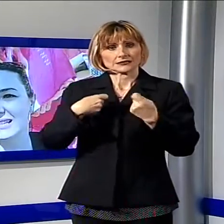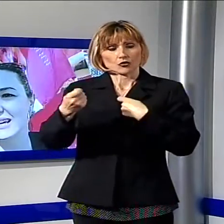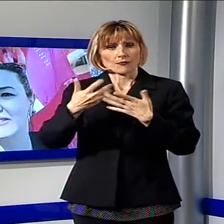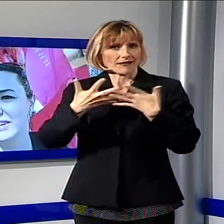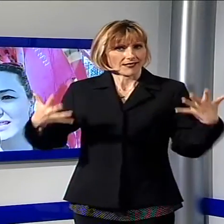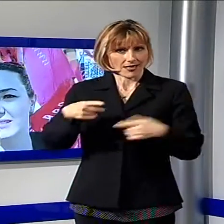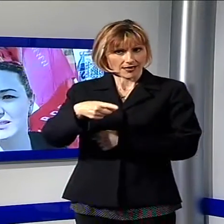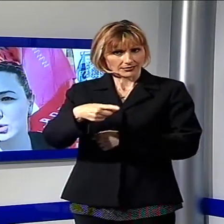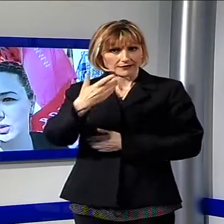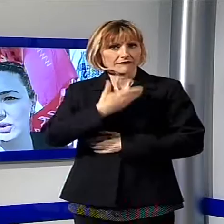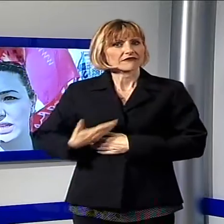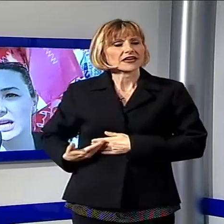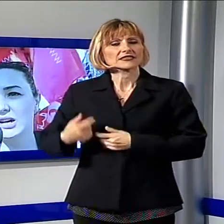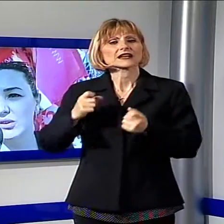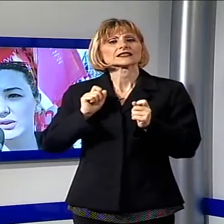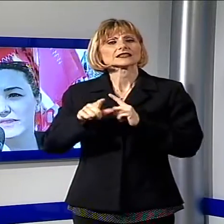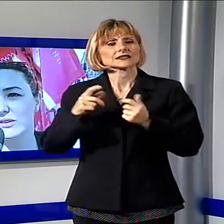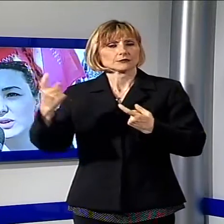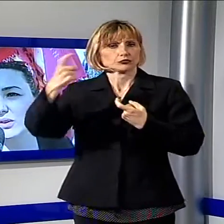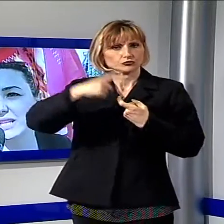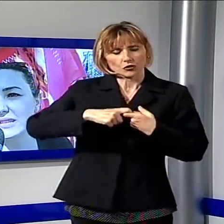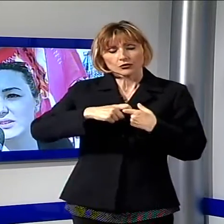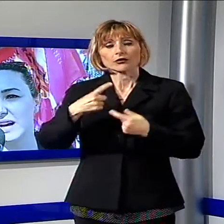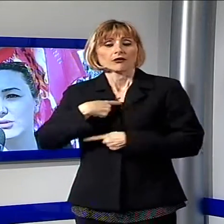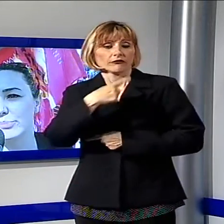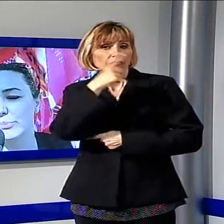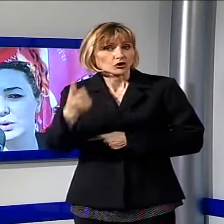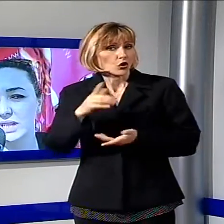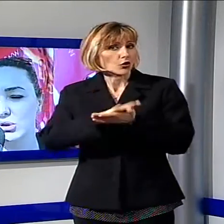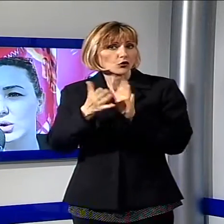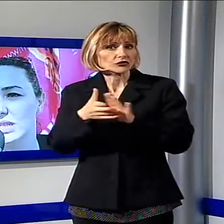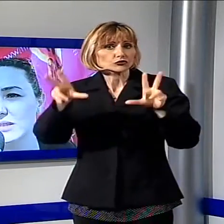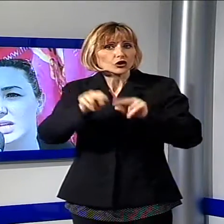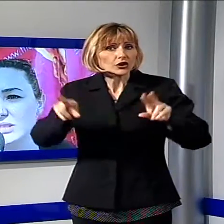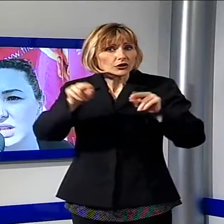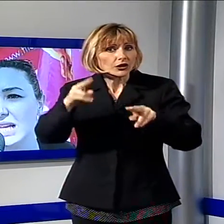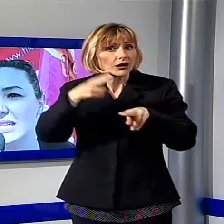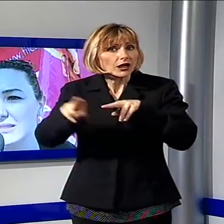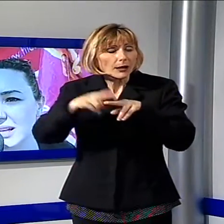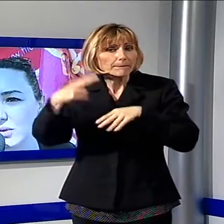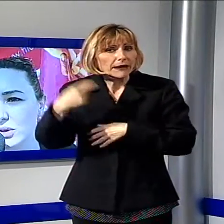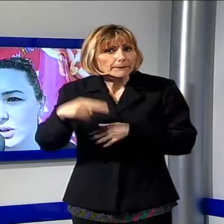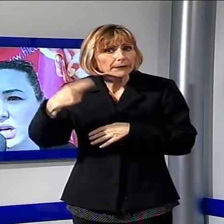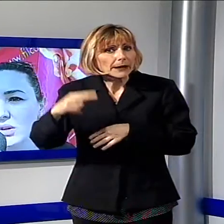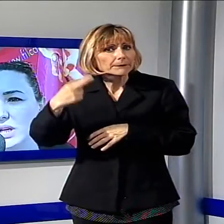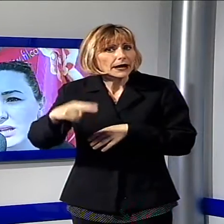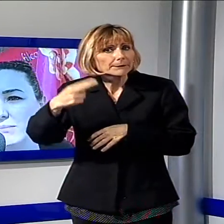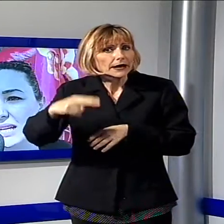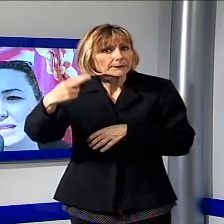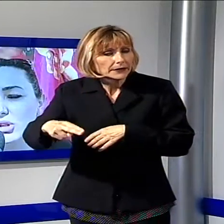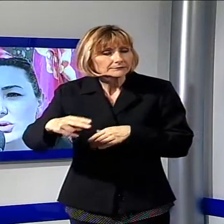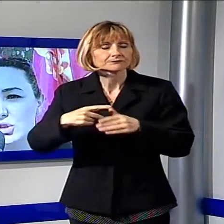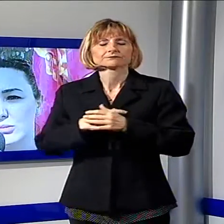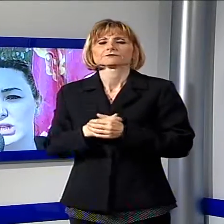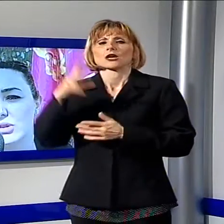aderenti a Feder Distribuzione, non vedono ancora rinnovato il proprio contratto collettivo nazionale di lavoro. Quindi il